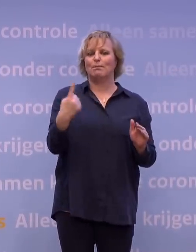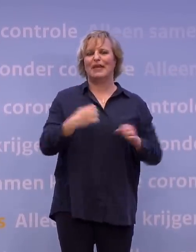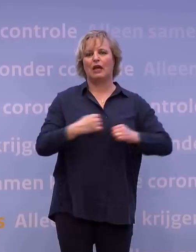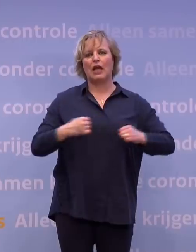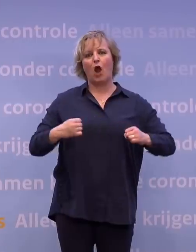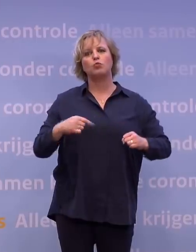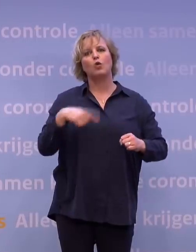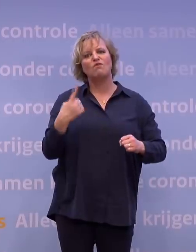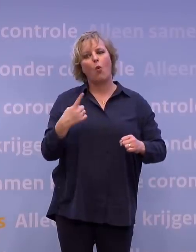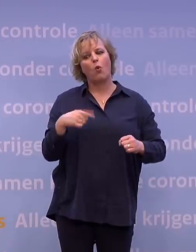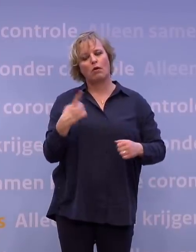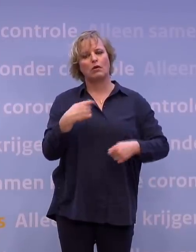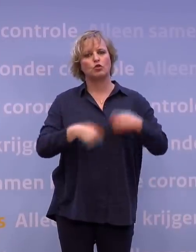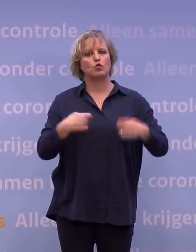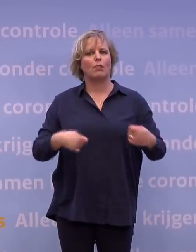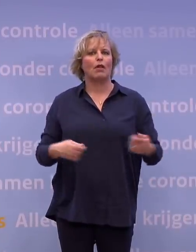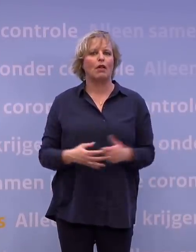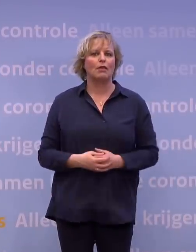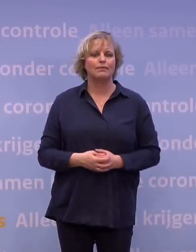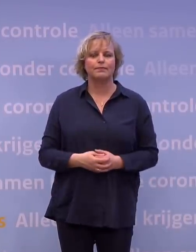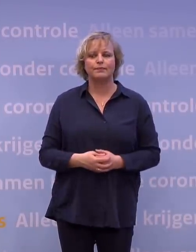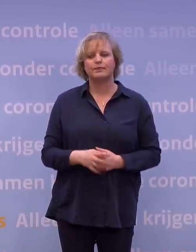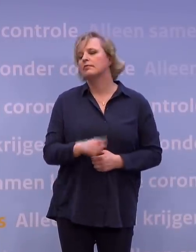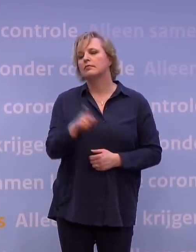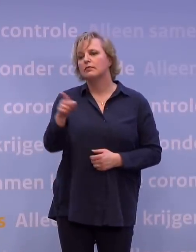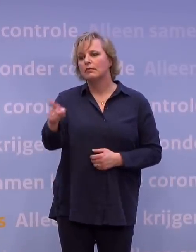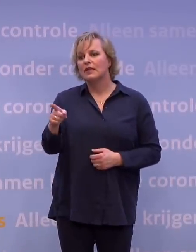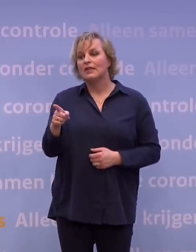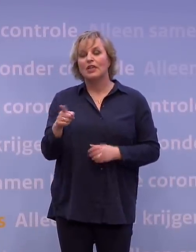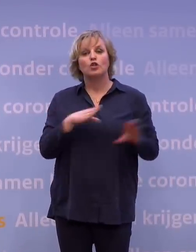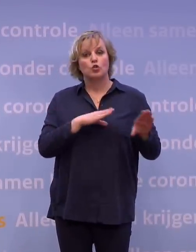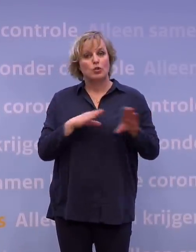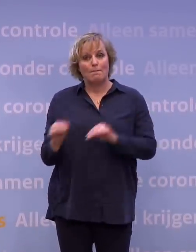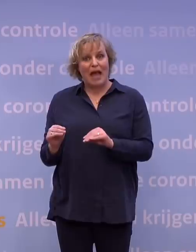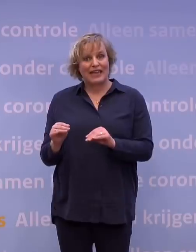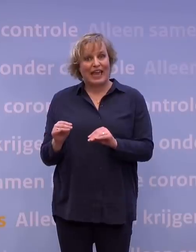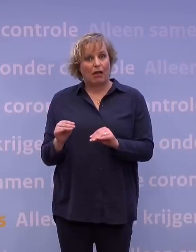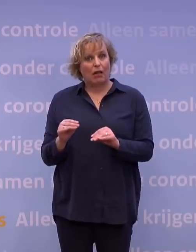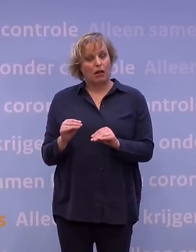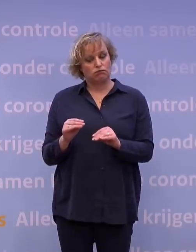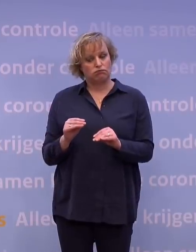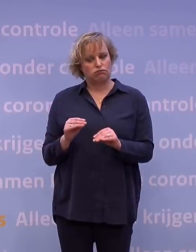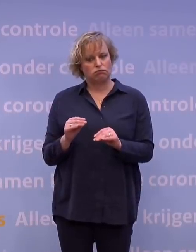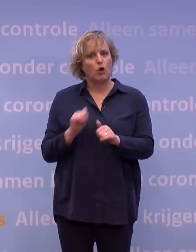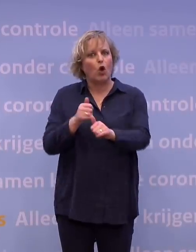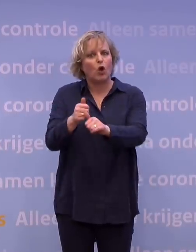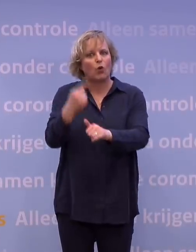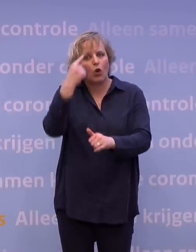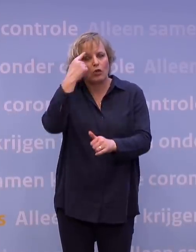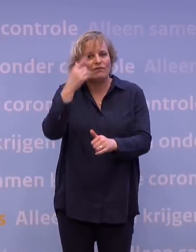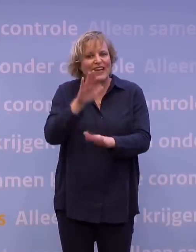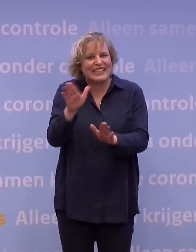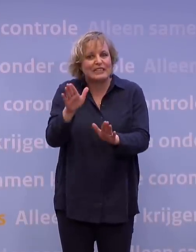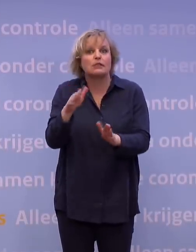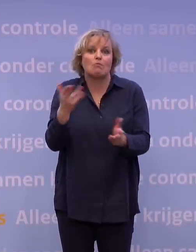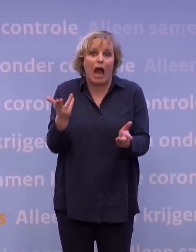om toch ook weer de dingen te doen waar we zoveel zin in hebben. Dus het is een maatregel waarvan we het precieze effect misschien niet weten, maar die we nemen om het zekere voor het onzekere te nemen. We